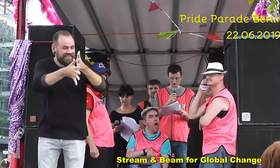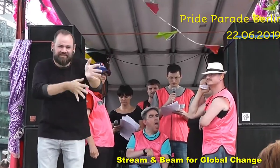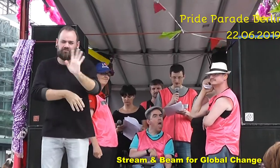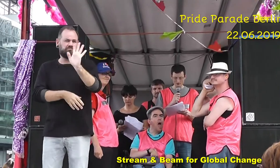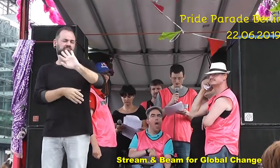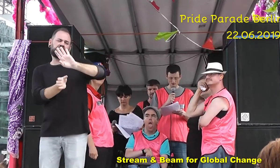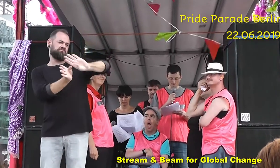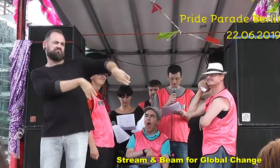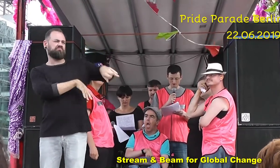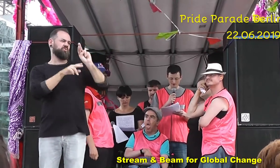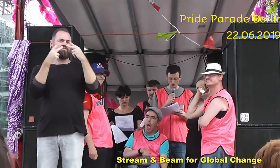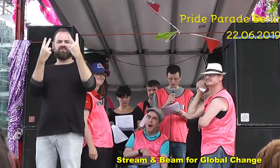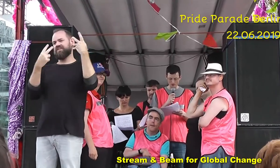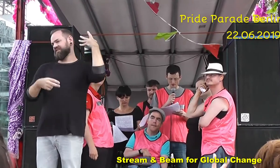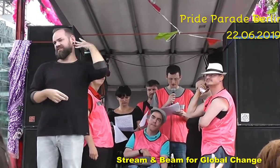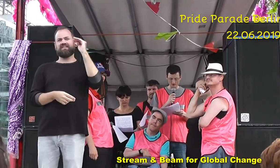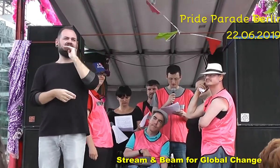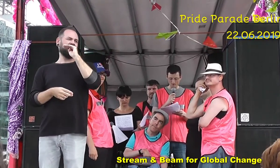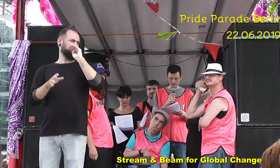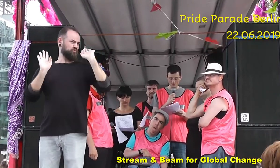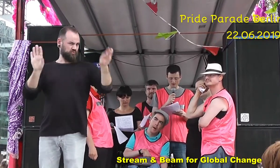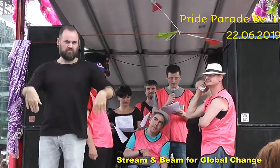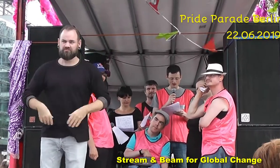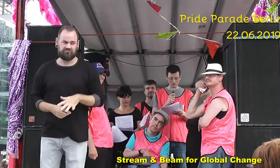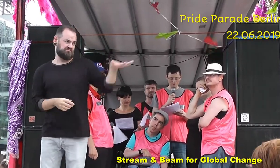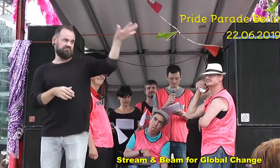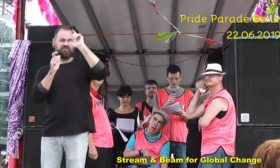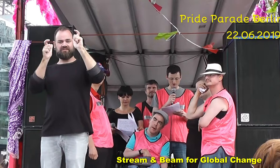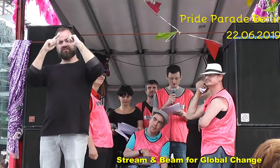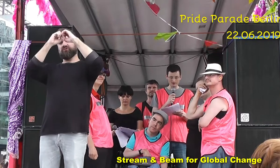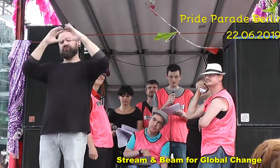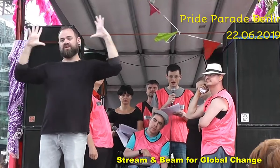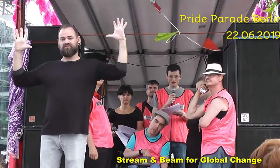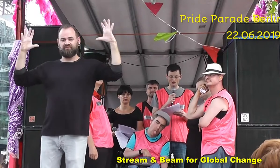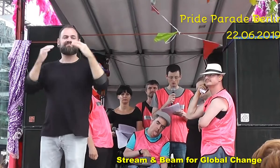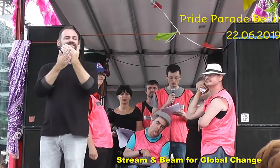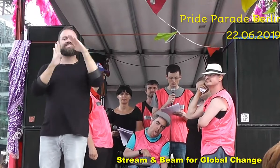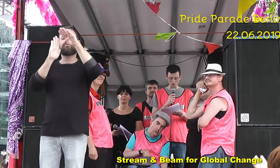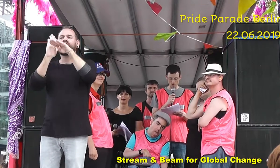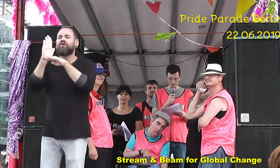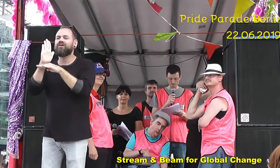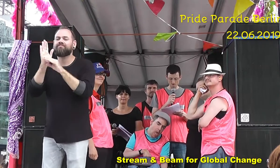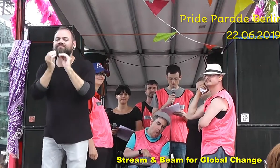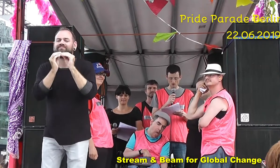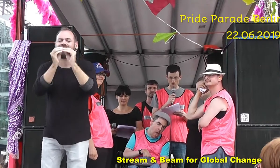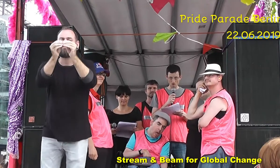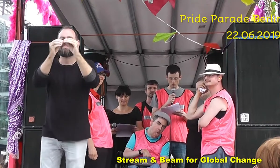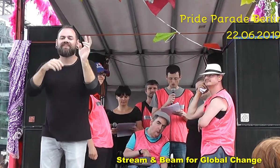Die Menschen, die die Norm bestimmen, nehmen damit dauernd Menschen ihre Sprache und Kultur.